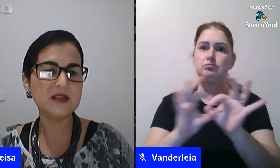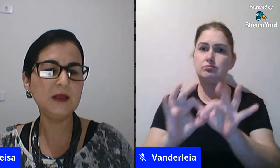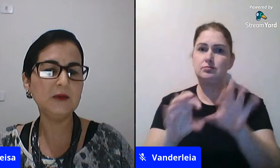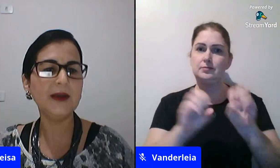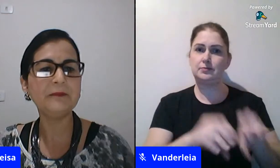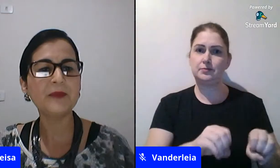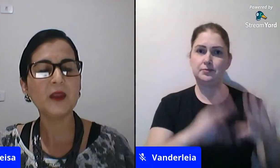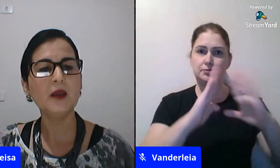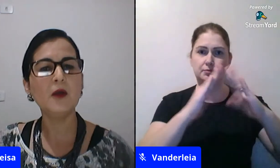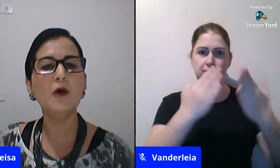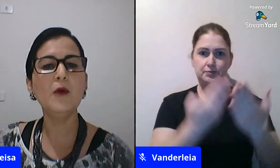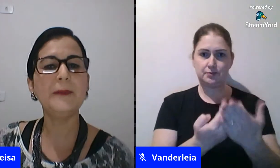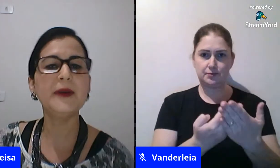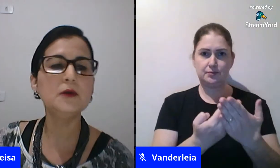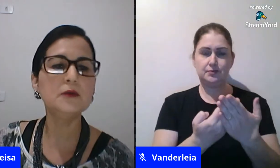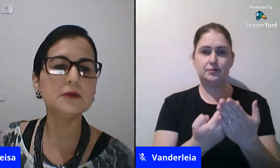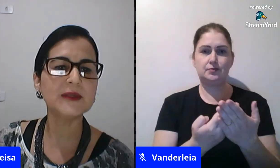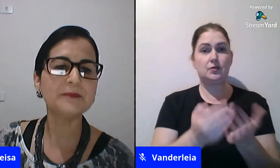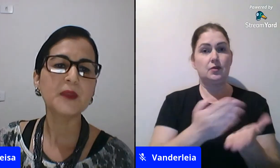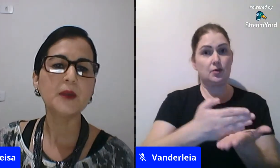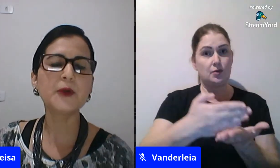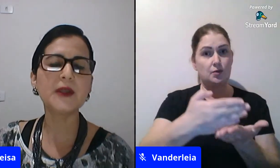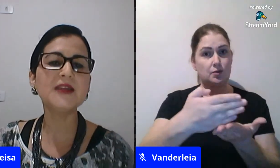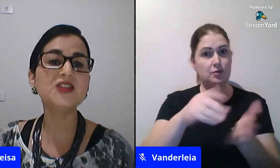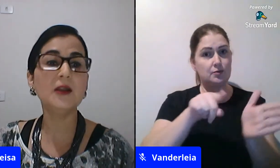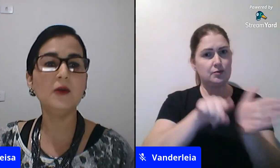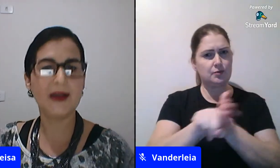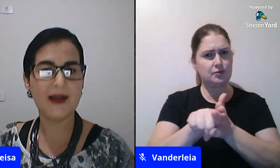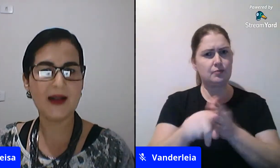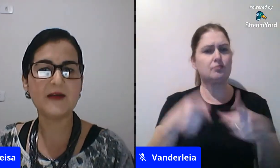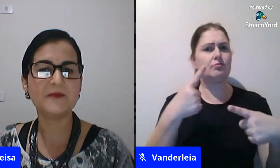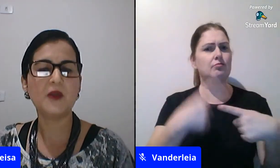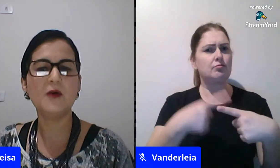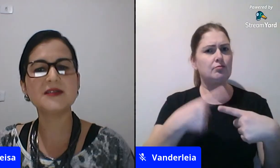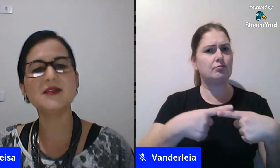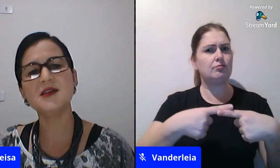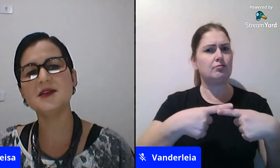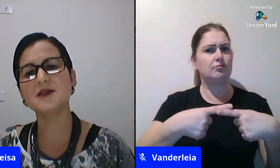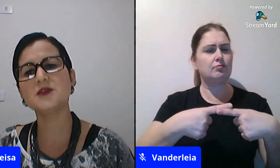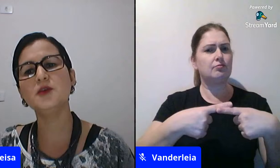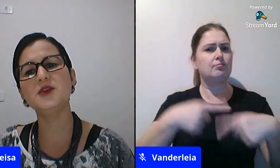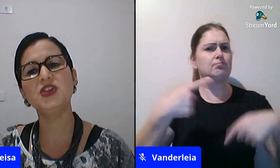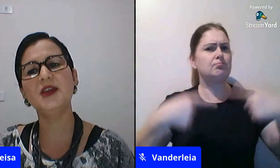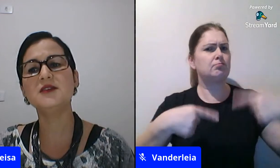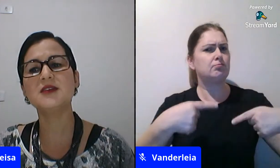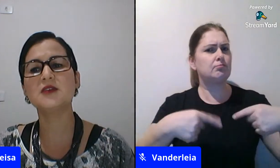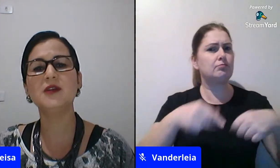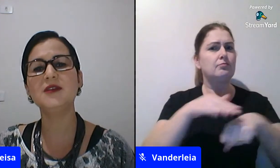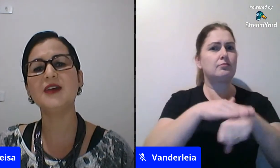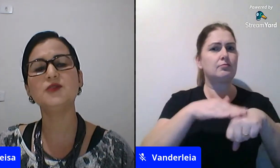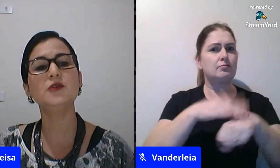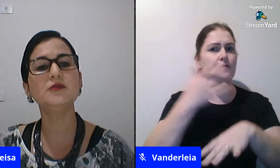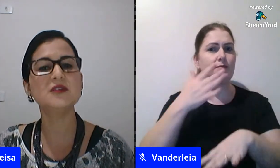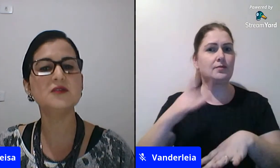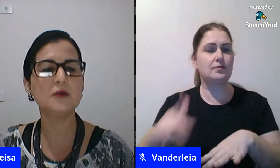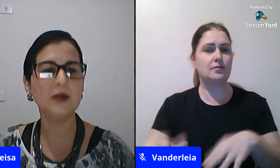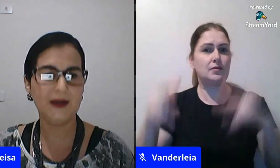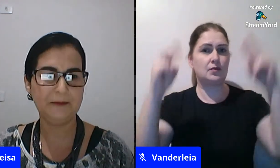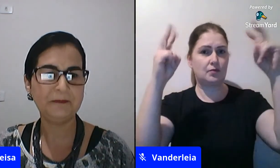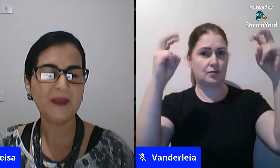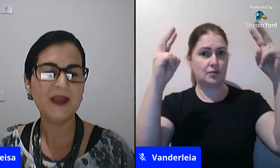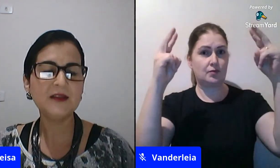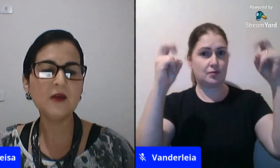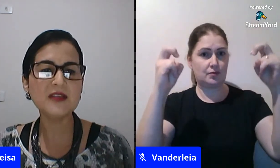eu inicio com a pergunta, por que dialogar com as crianças sobre gênero e sexualidade no contexto